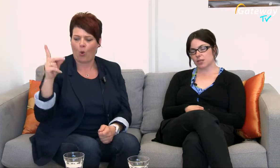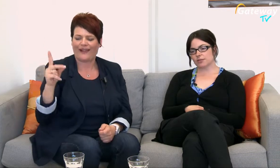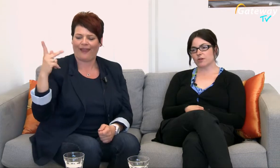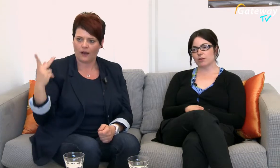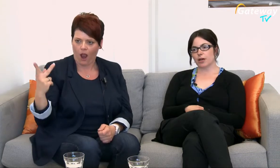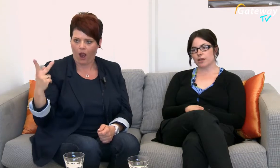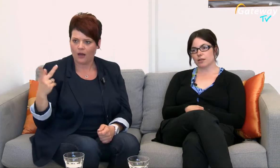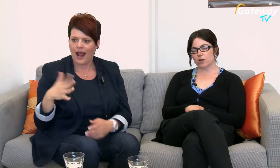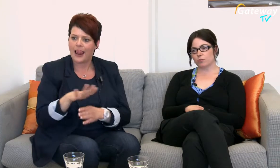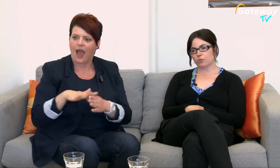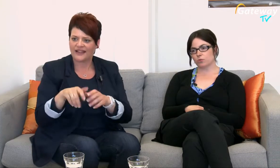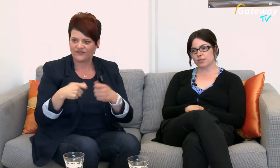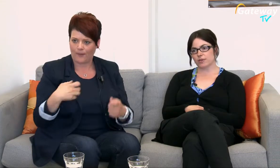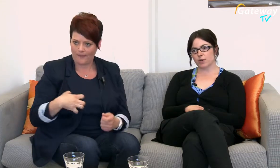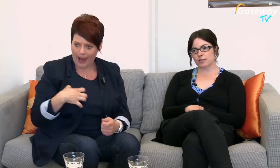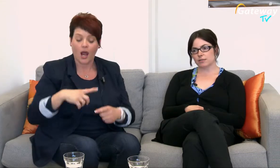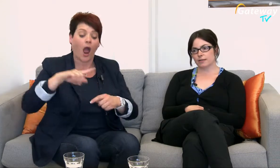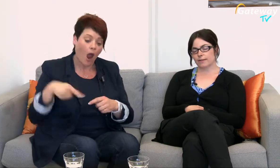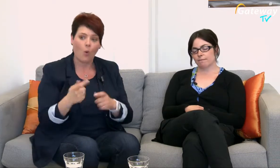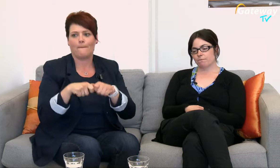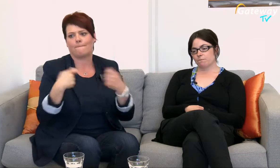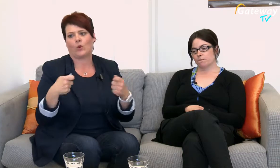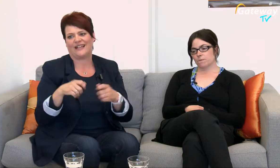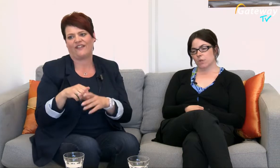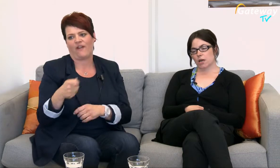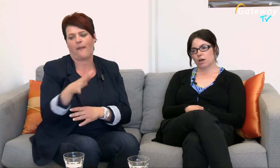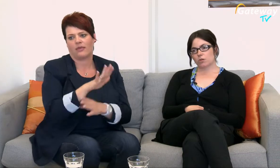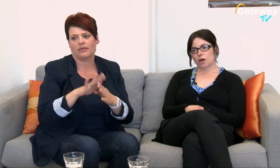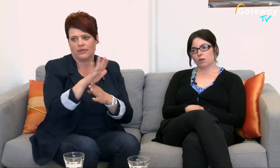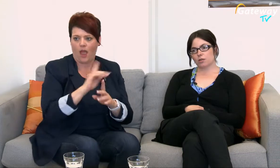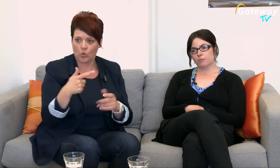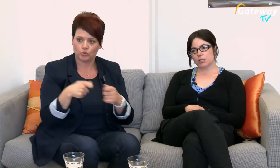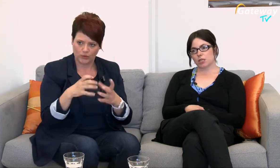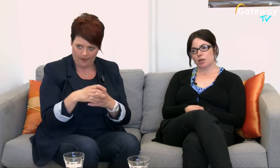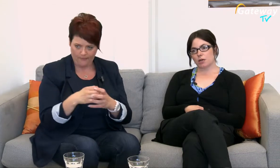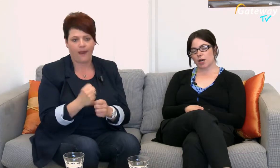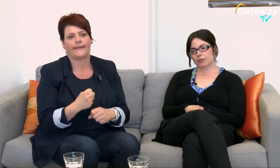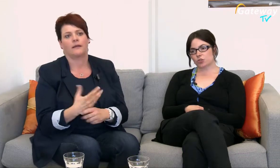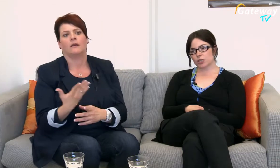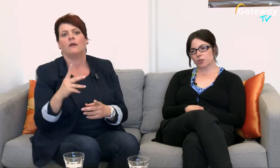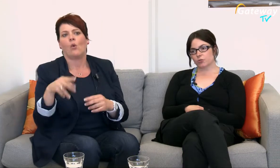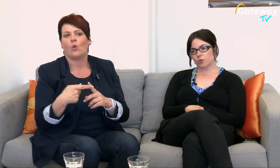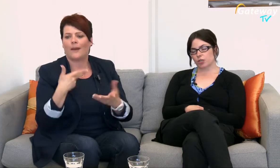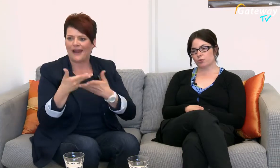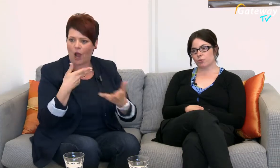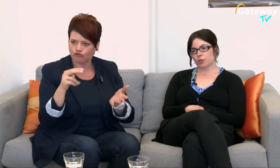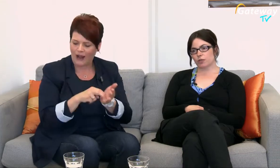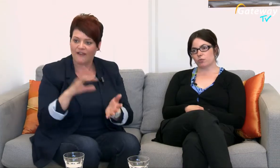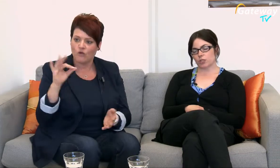Landesverband Bayern, aber auch mit dem Bundesverband Ja, oder auch mit der Beratungsstelle für Menschen mit Behinderung der